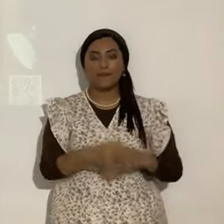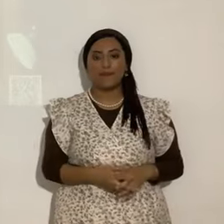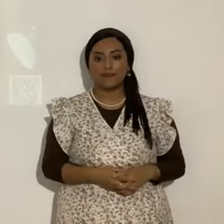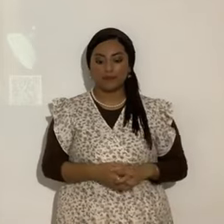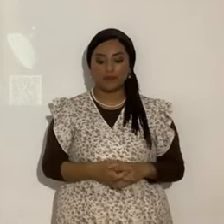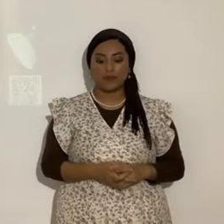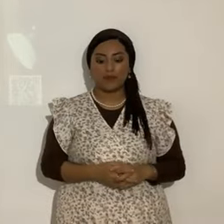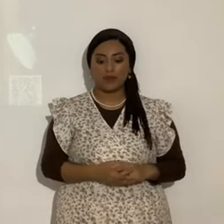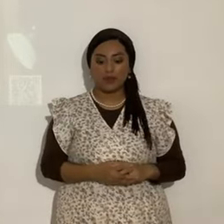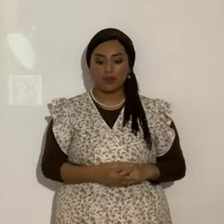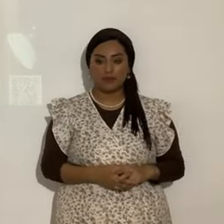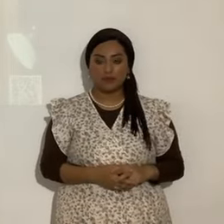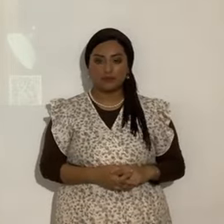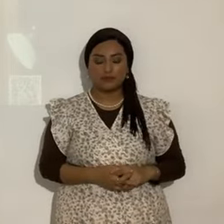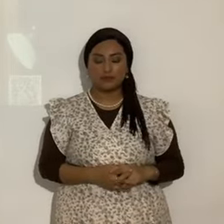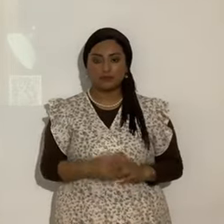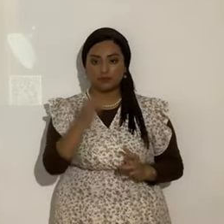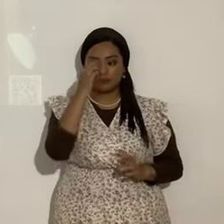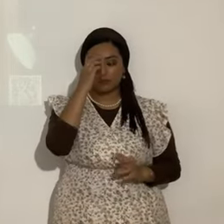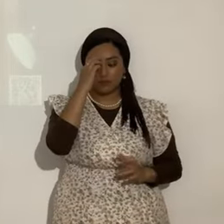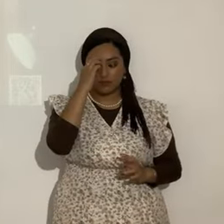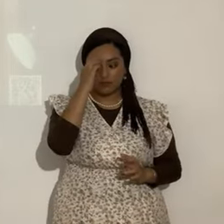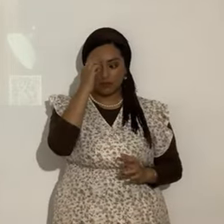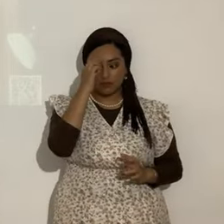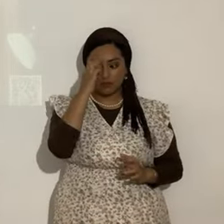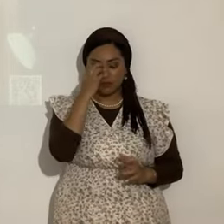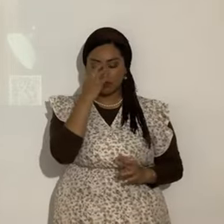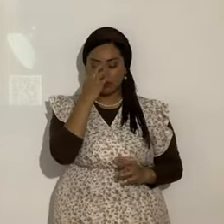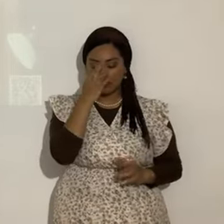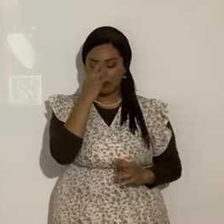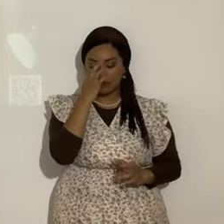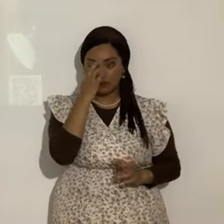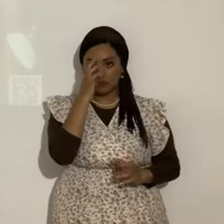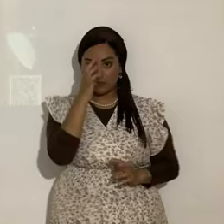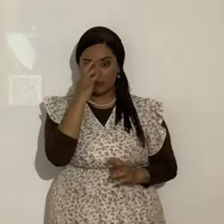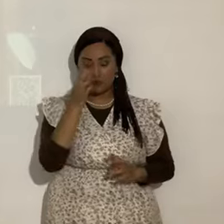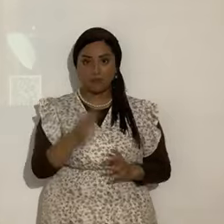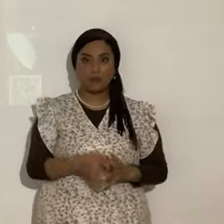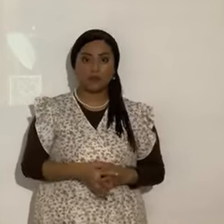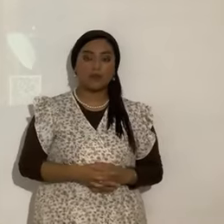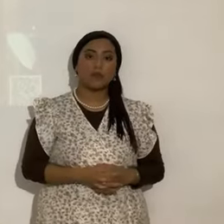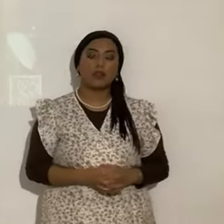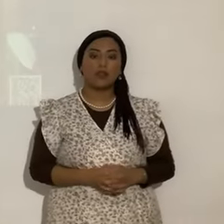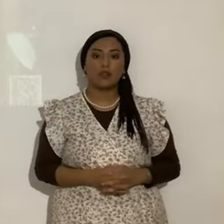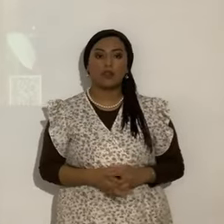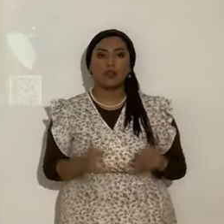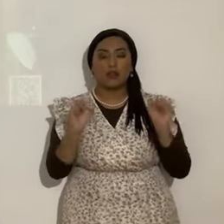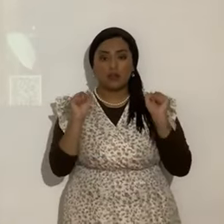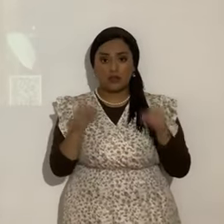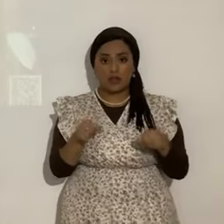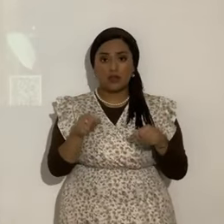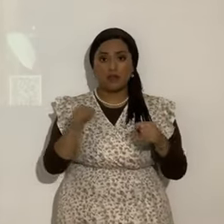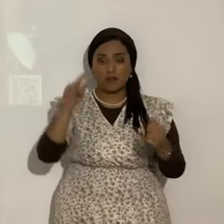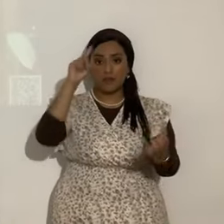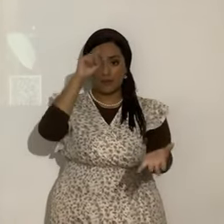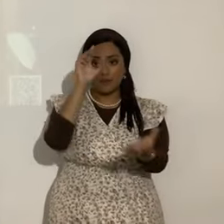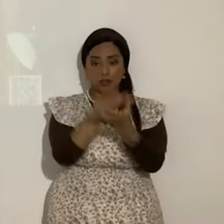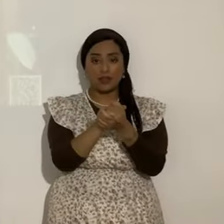Miren. Mucha atención. Es posible creer. En el